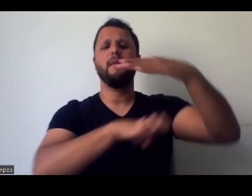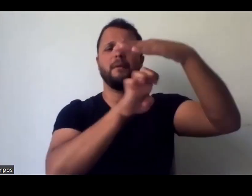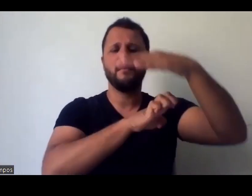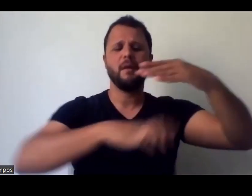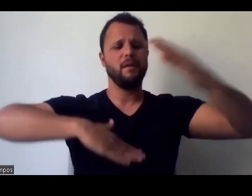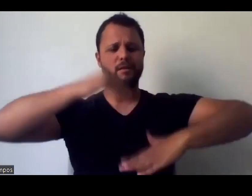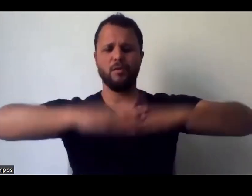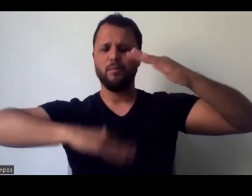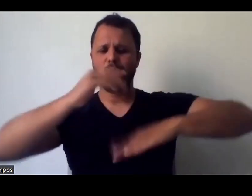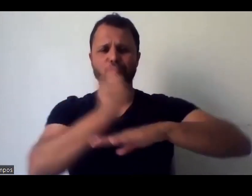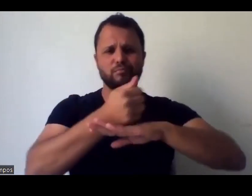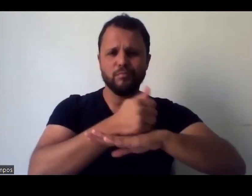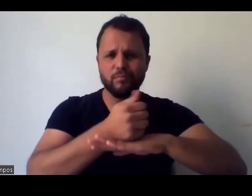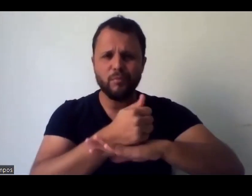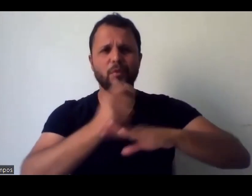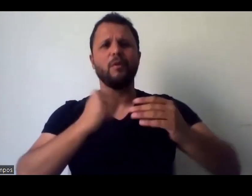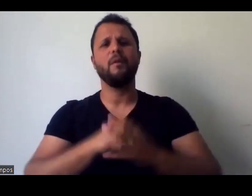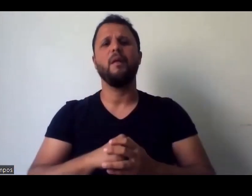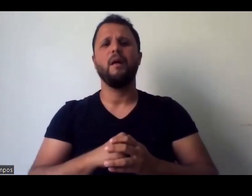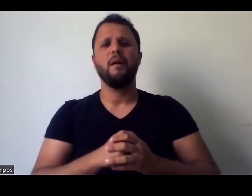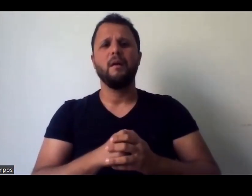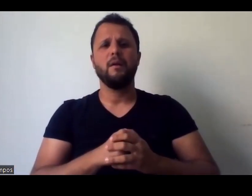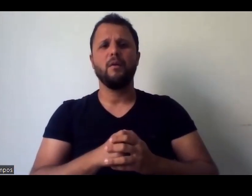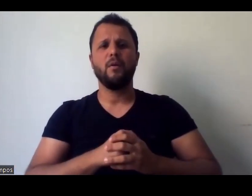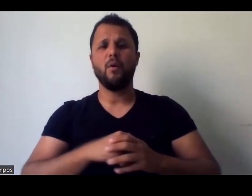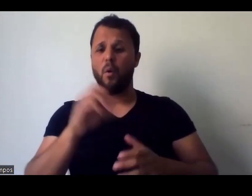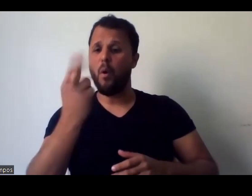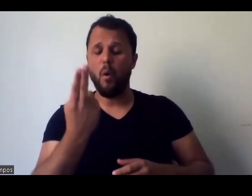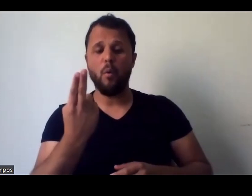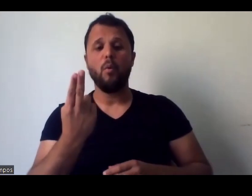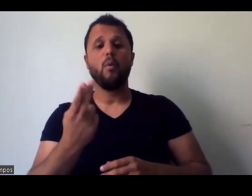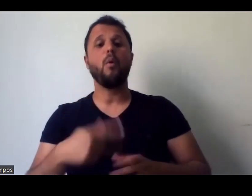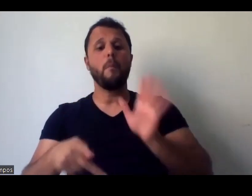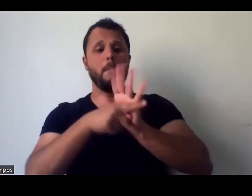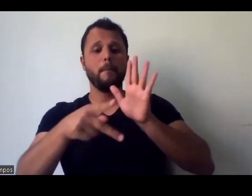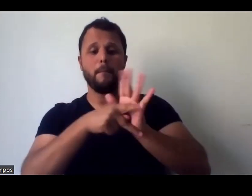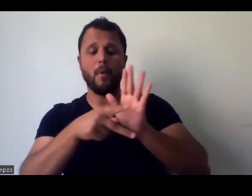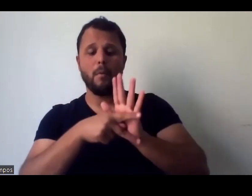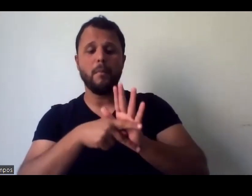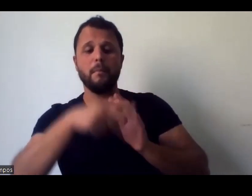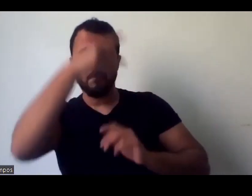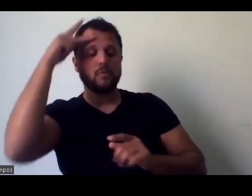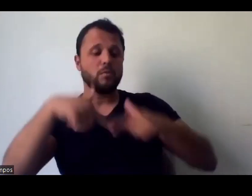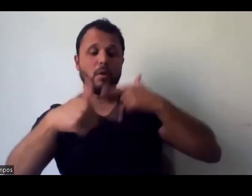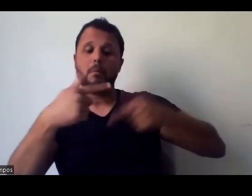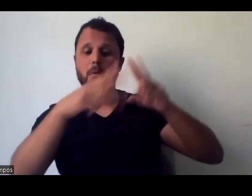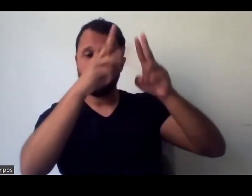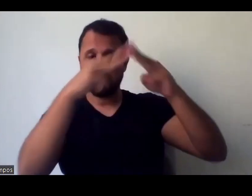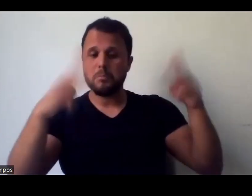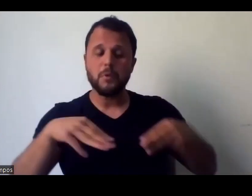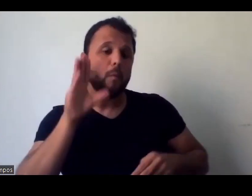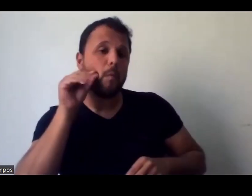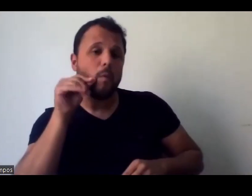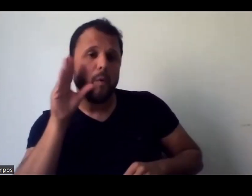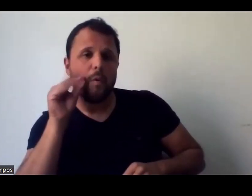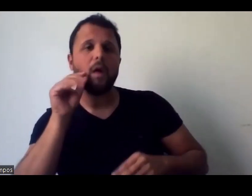audiodescrição, ou com os próprios, né, colaboradores das instituições fazendo, e esse é um material riquíssimo de